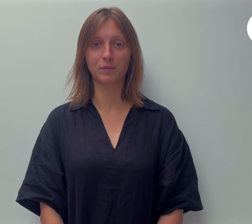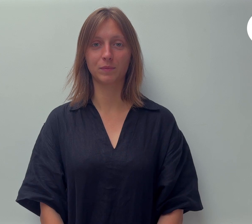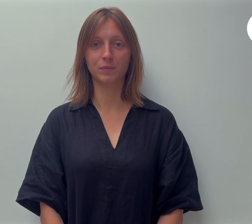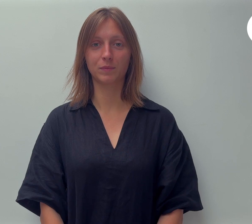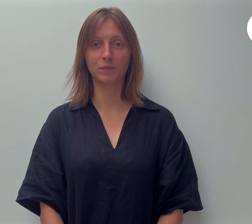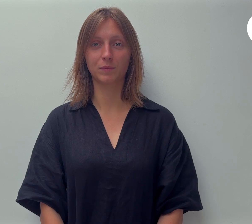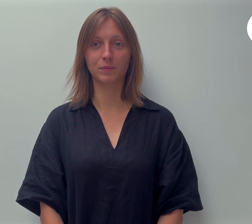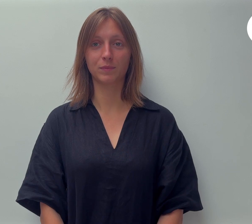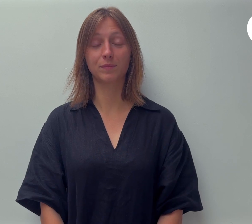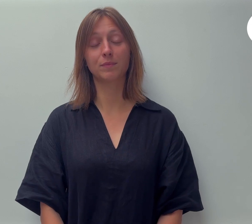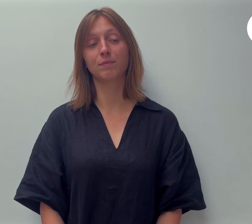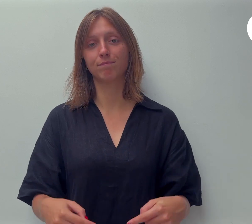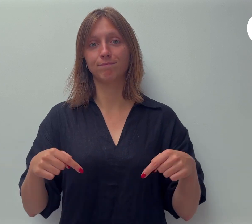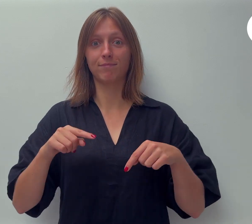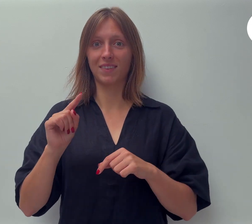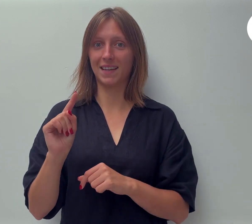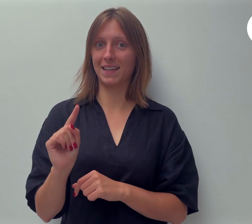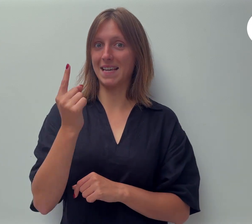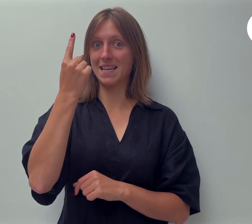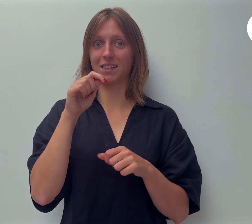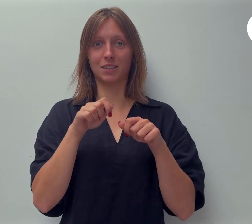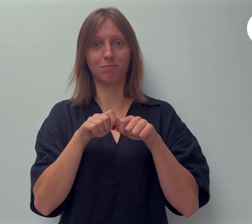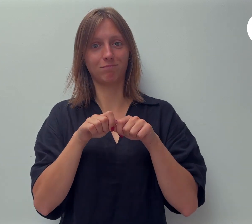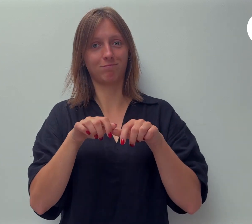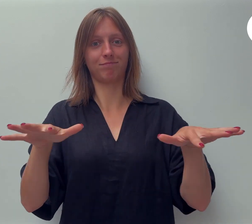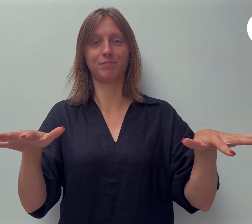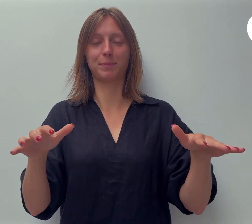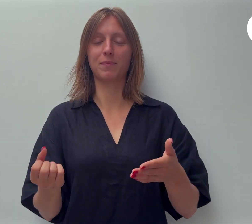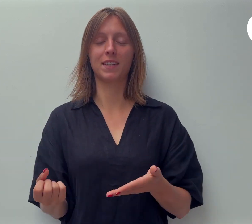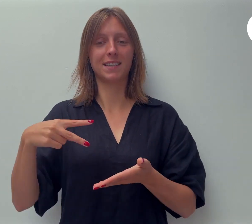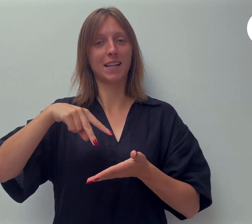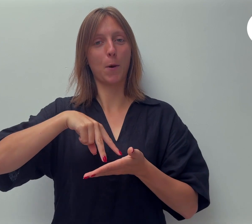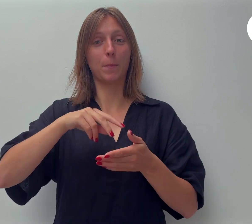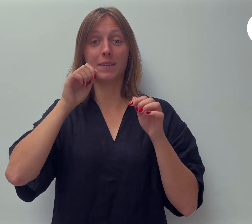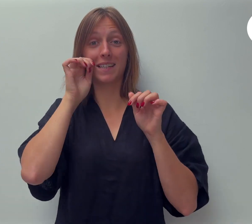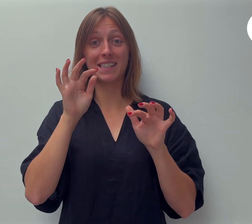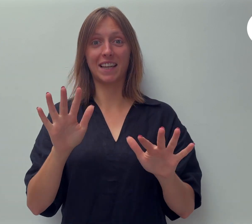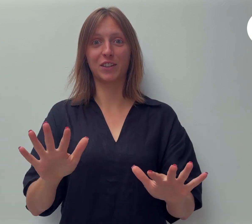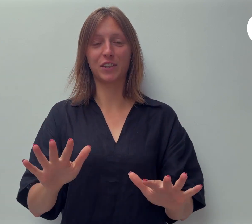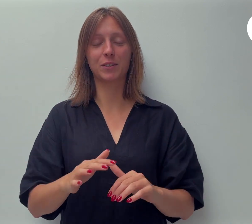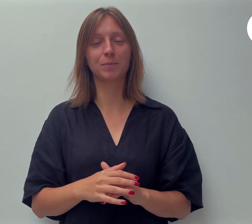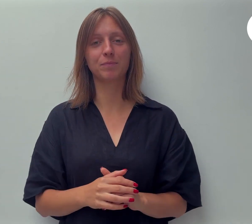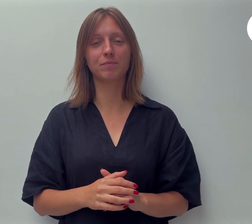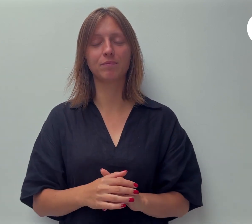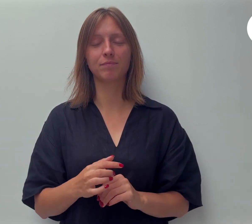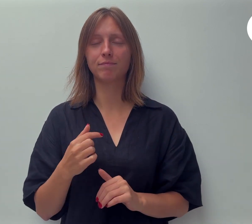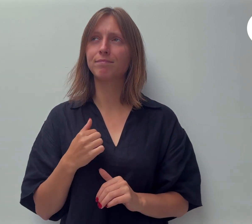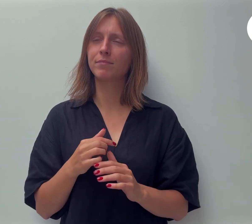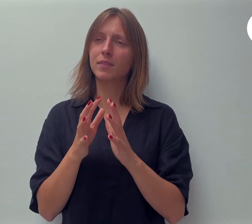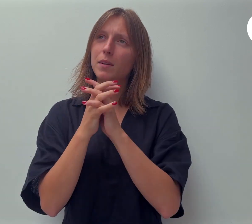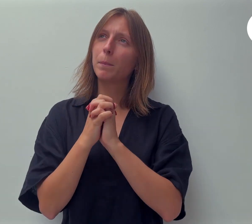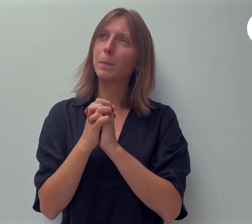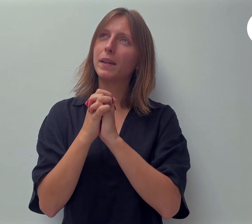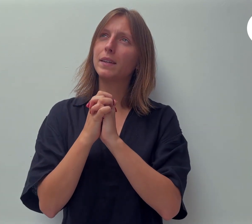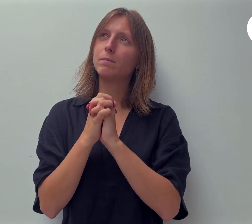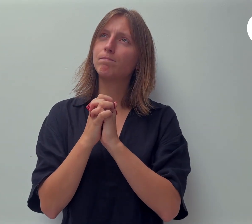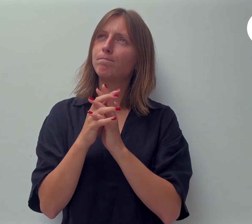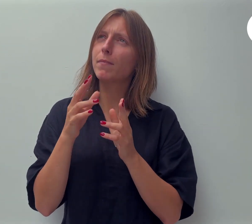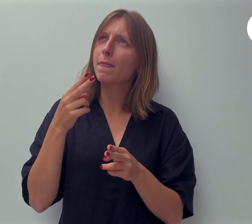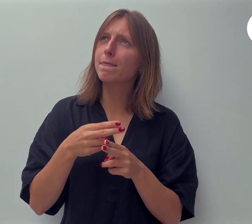Dit is de eerste uitzending van Sta op en schitter. Toen ik bad voor een naam voor deze podcast, gaf